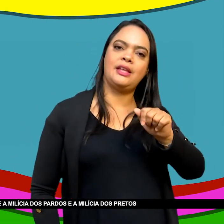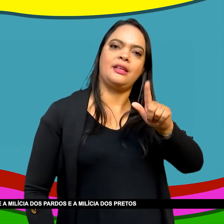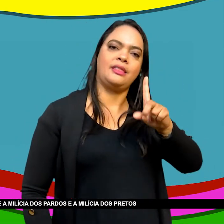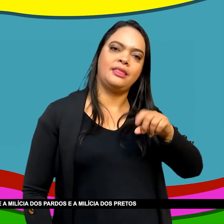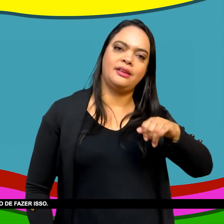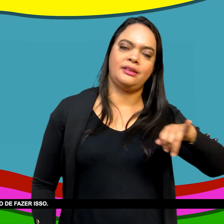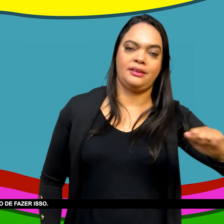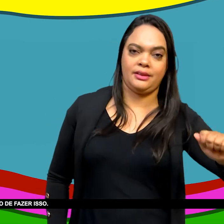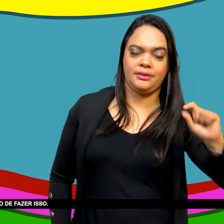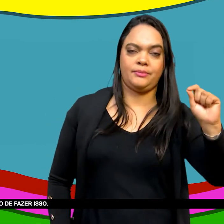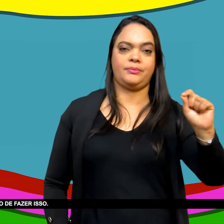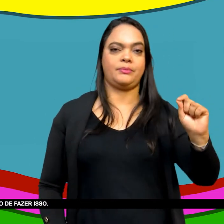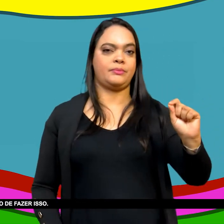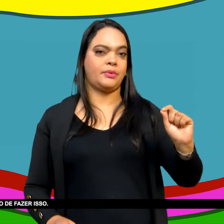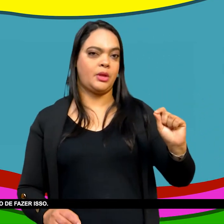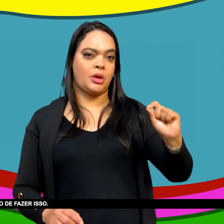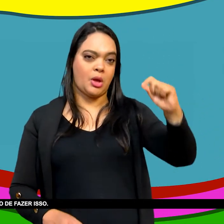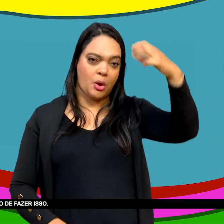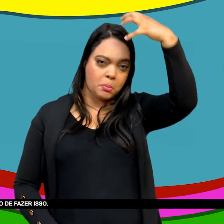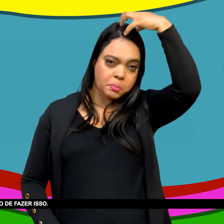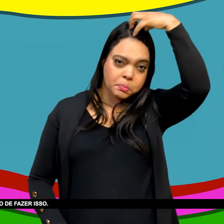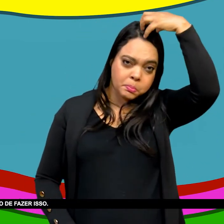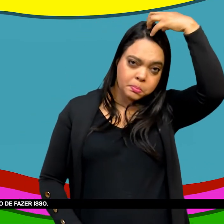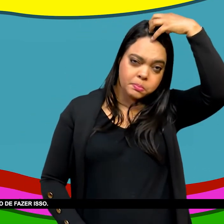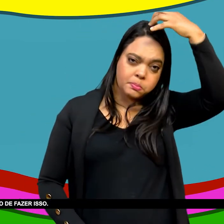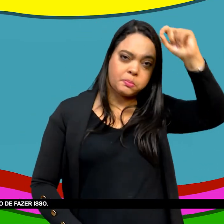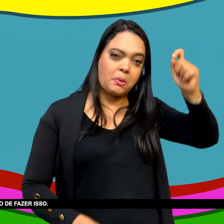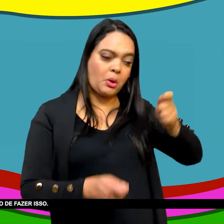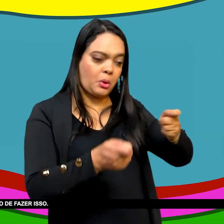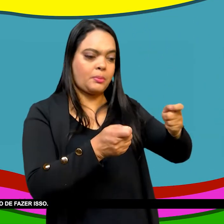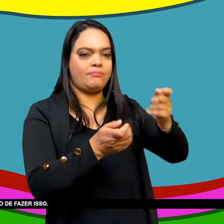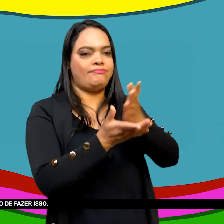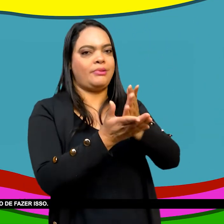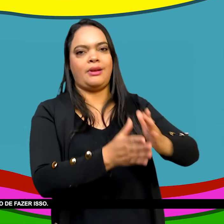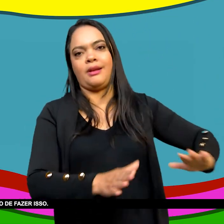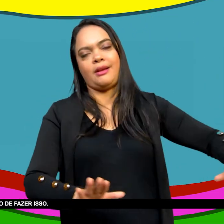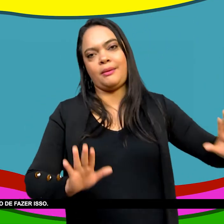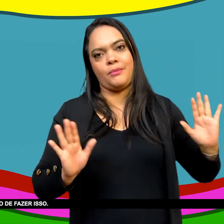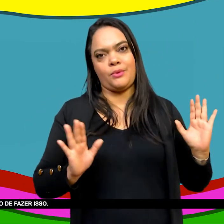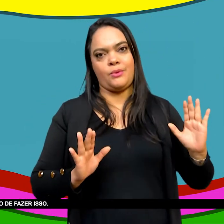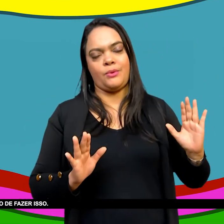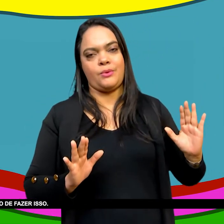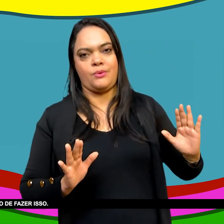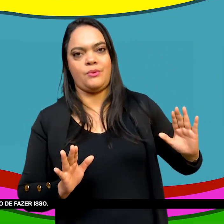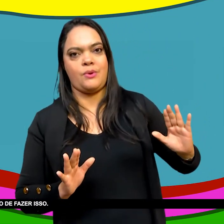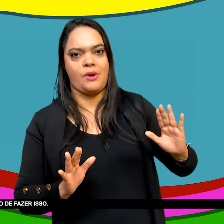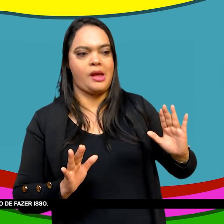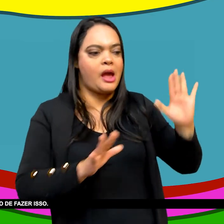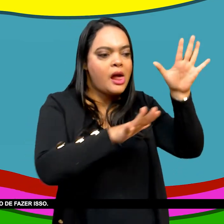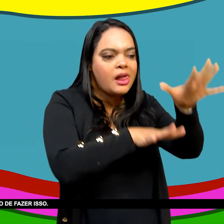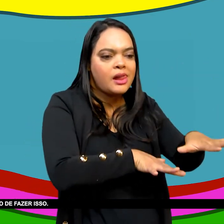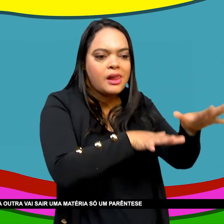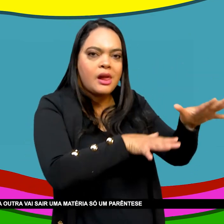a Milícia dos Pretos Então O Munduruku E a tropa dele Acabaram desistindo De fazer isso